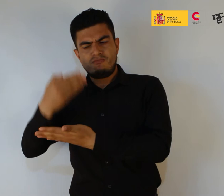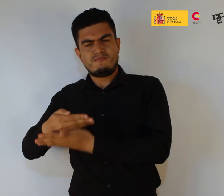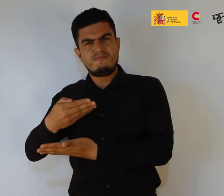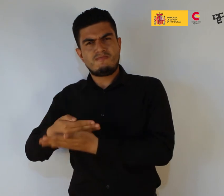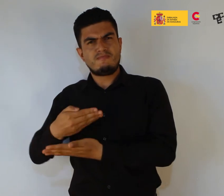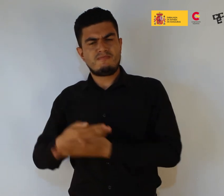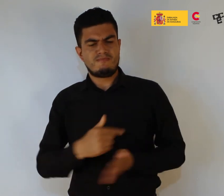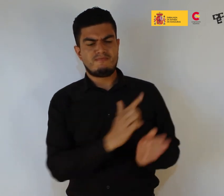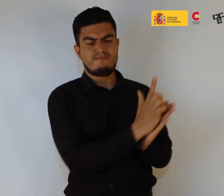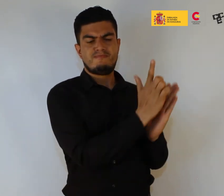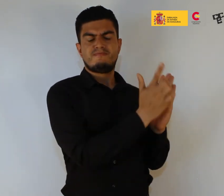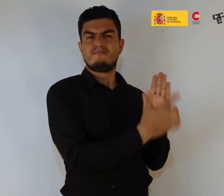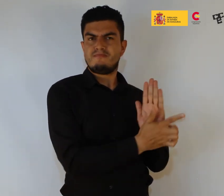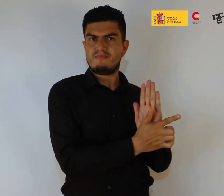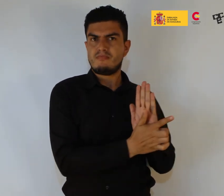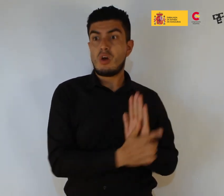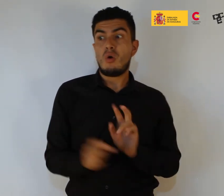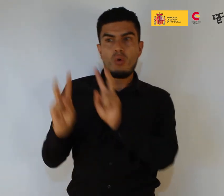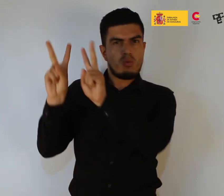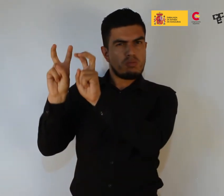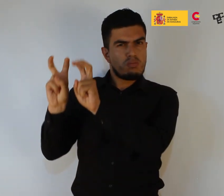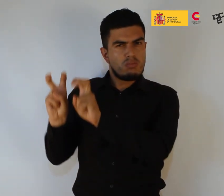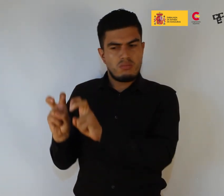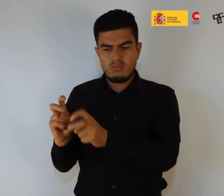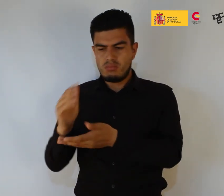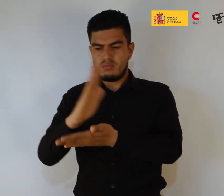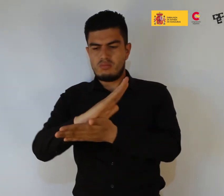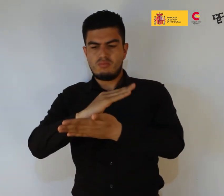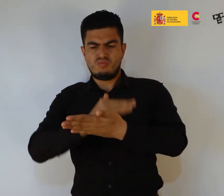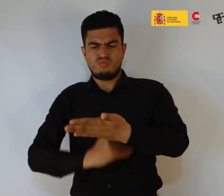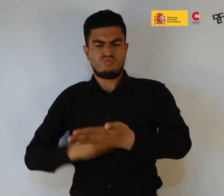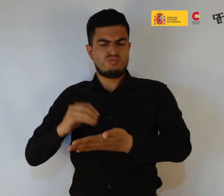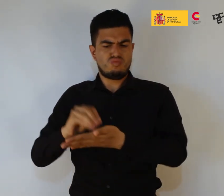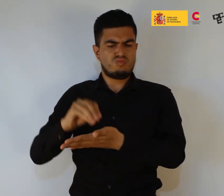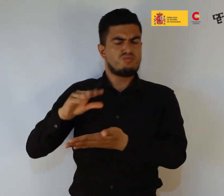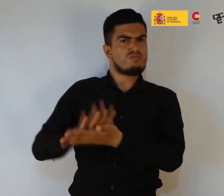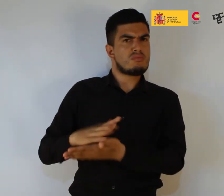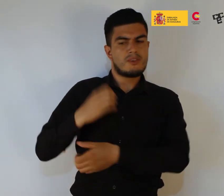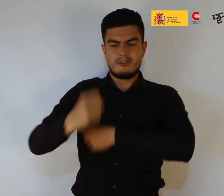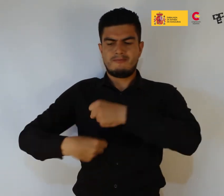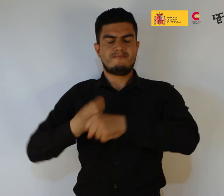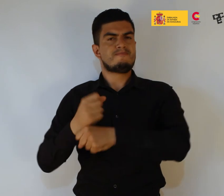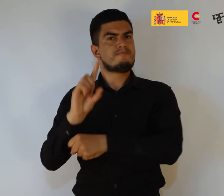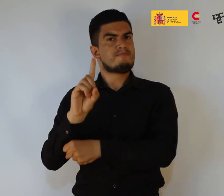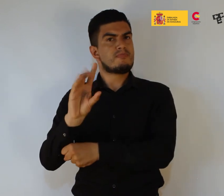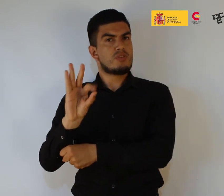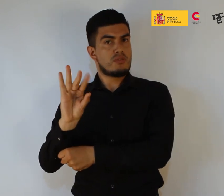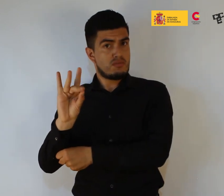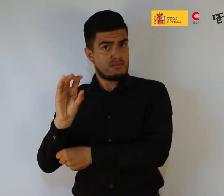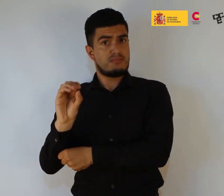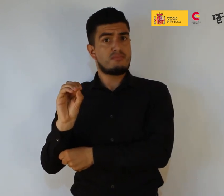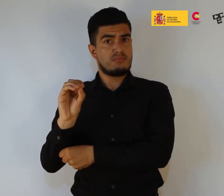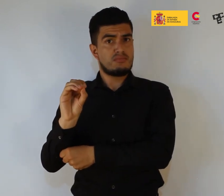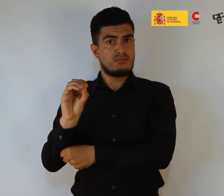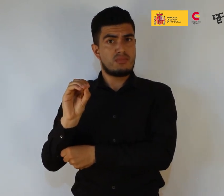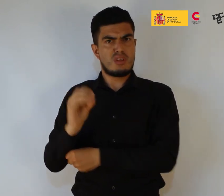papel tomadas de estudios encargados internamente a principios de la década de 1980 por Shell y Exxon